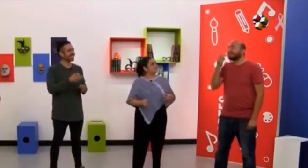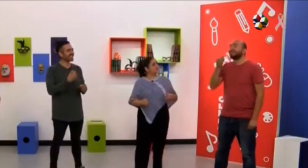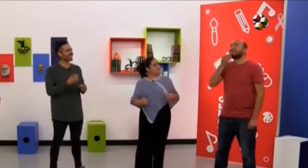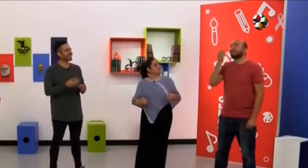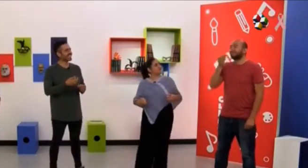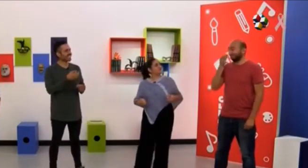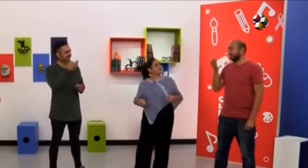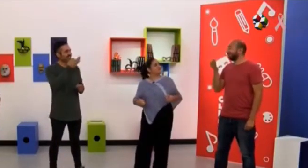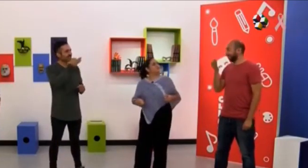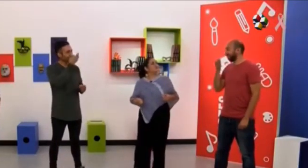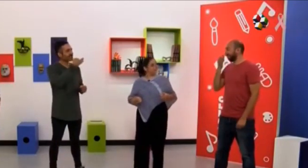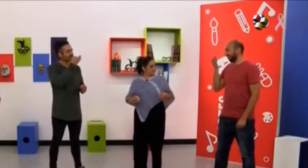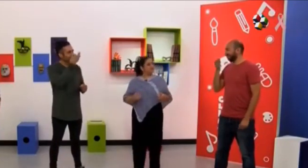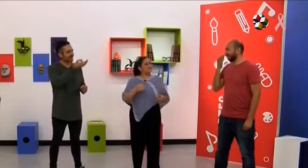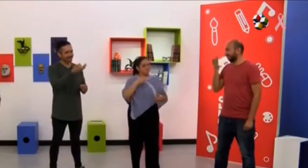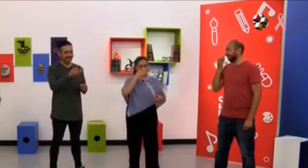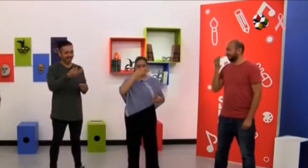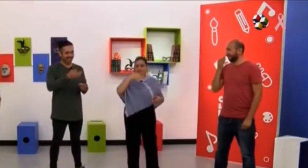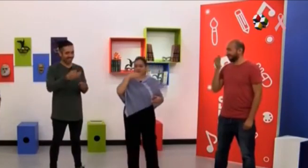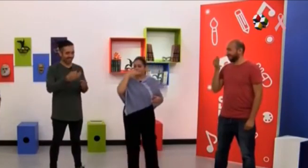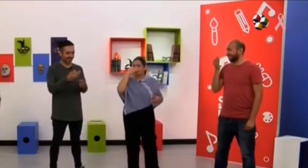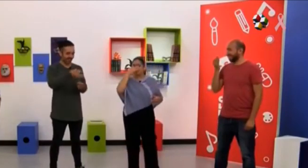Exacto. Como si olieramos la flor.